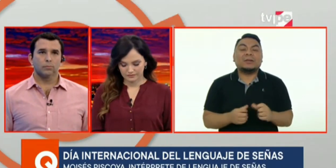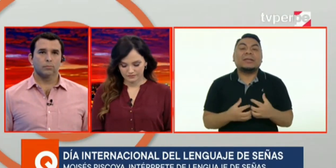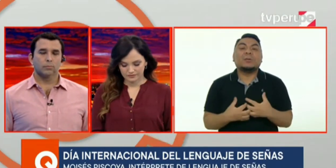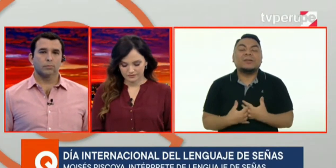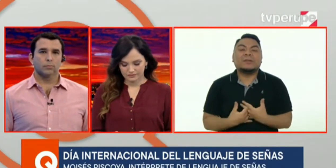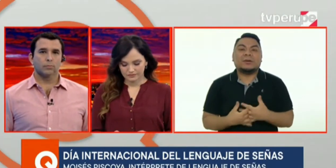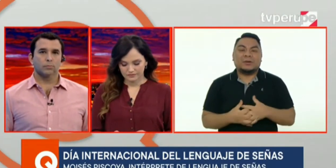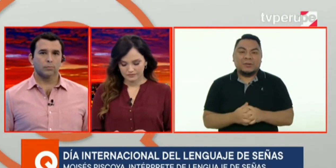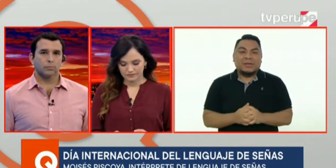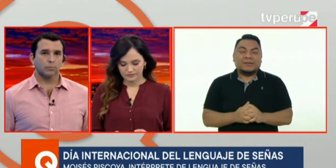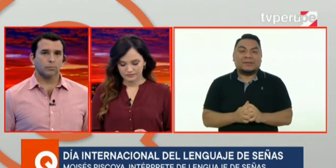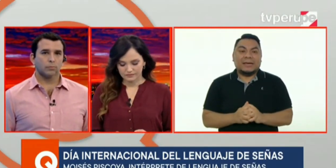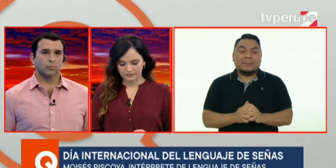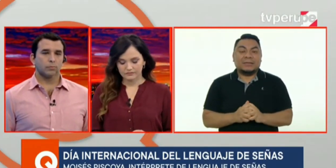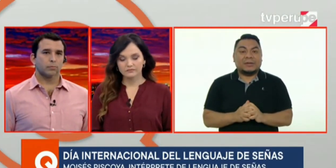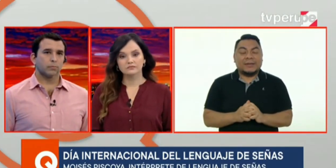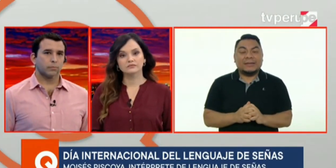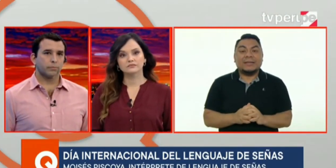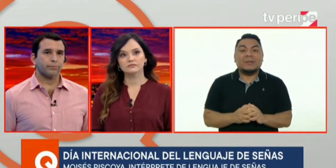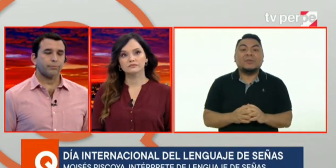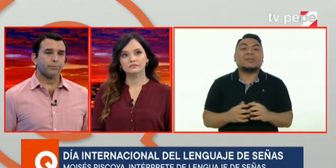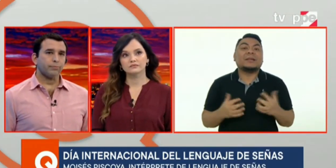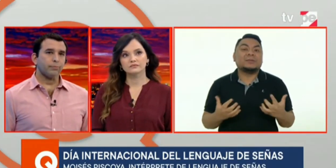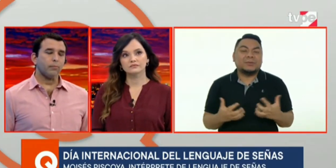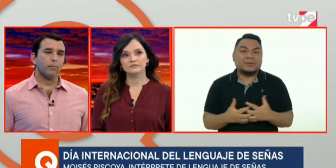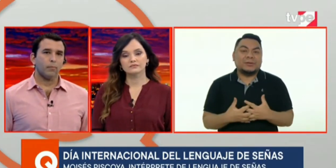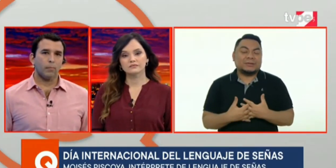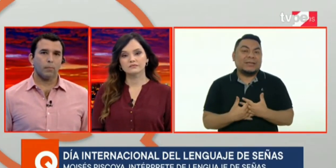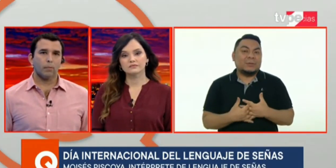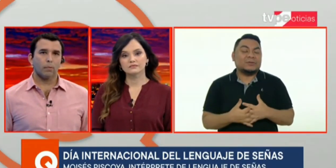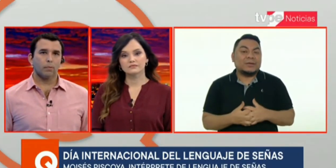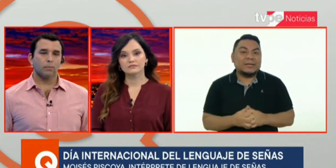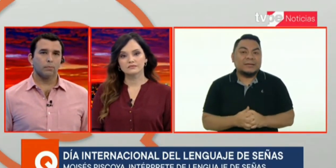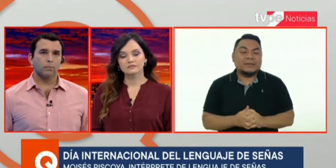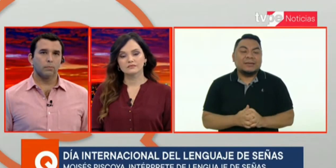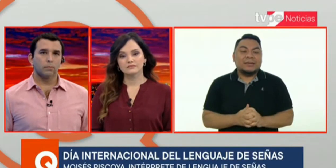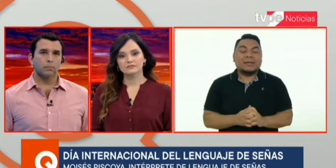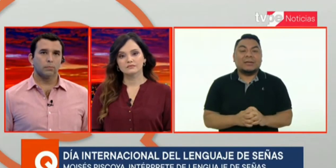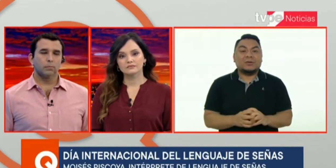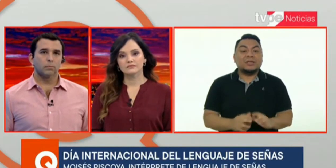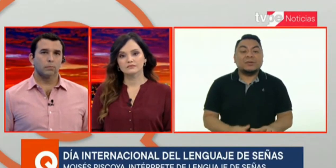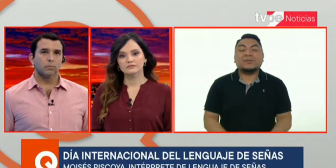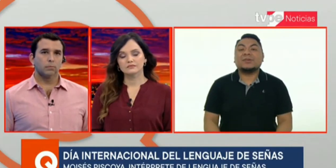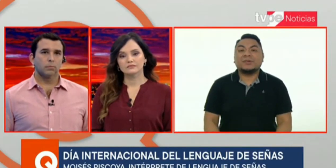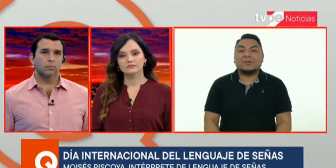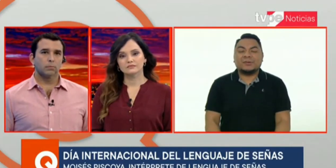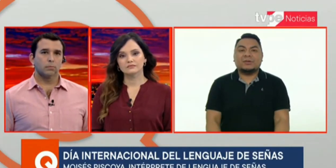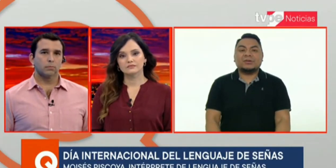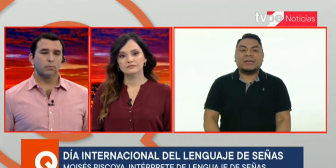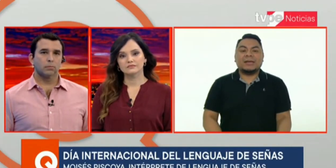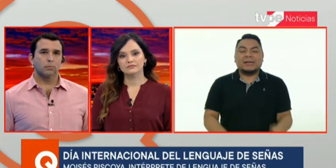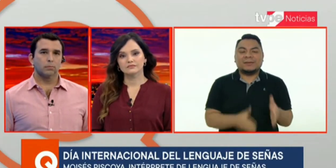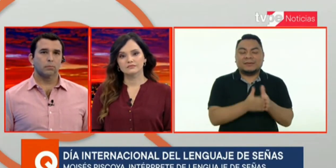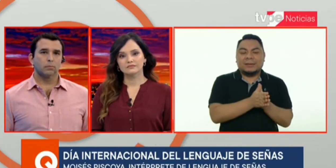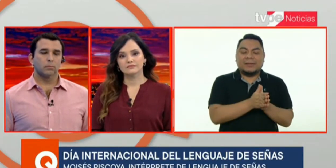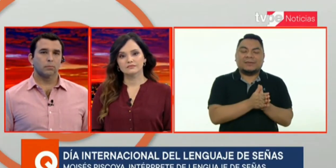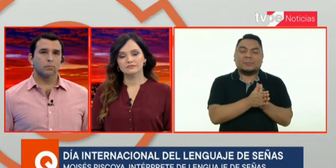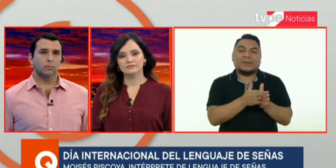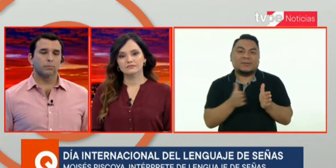lingüístico sea valorado y el mismo estatus de otras lenguas orales y que los niños sordos no tengan ese espacio